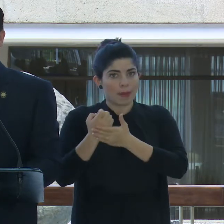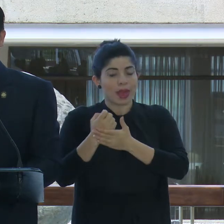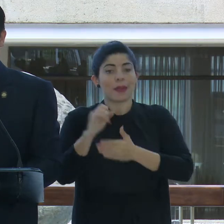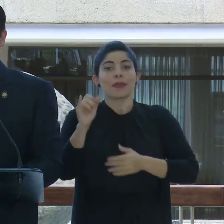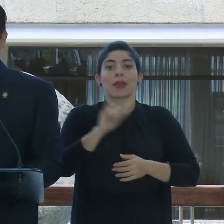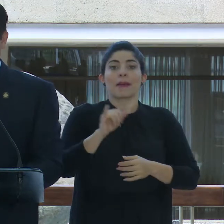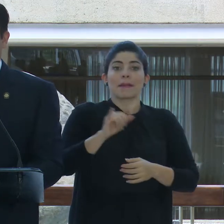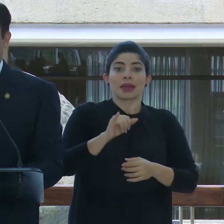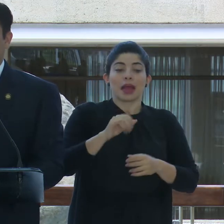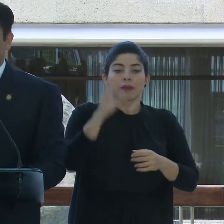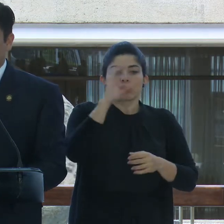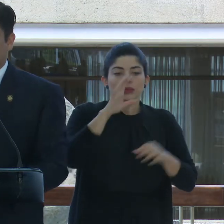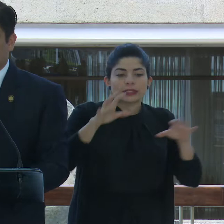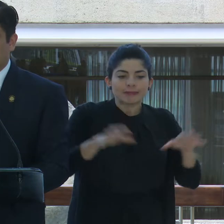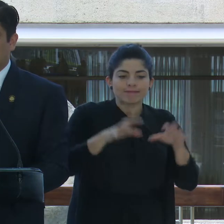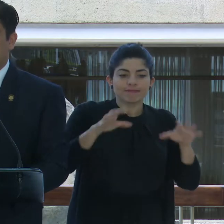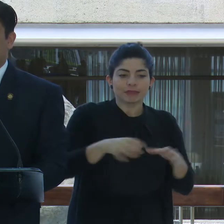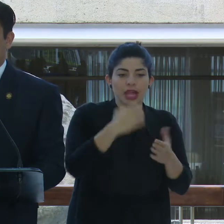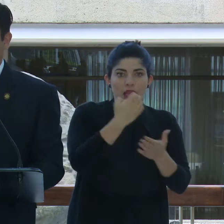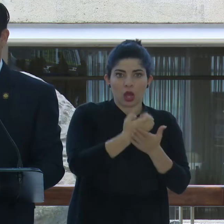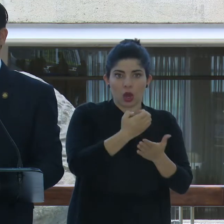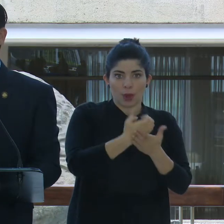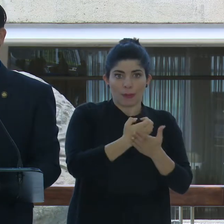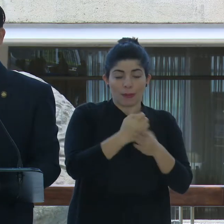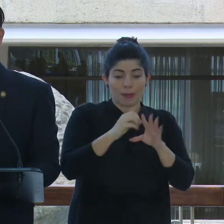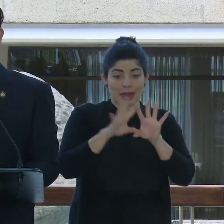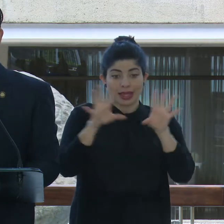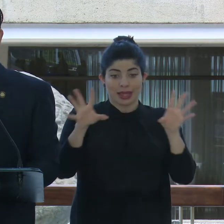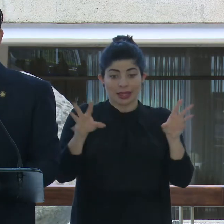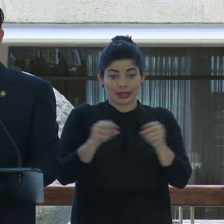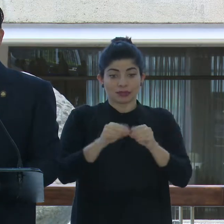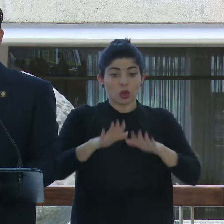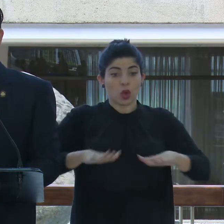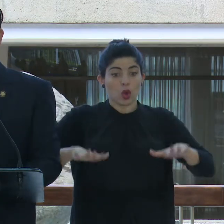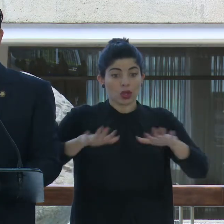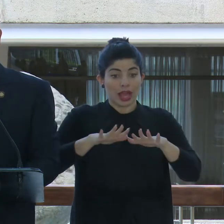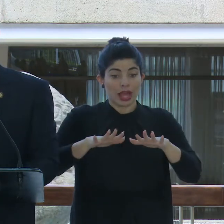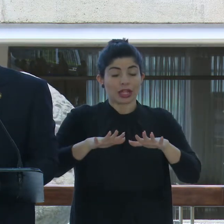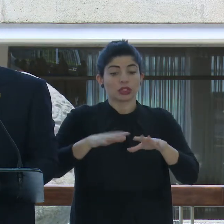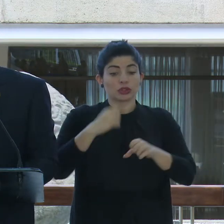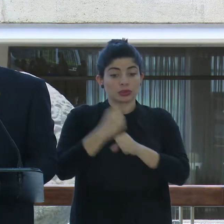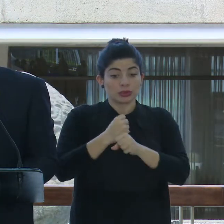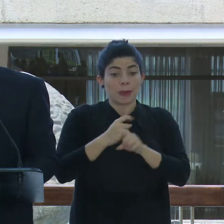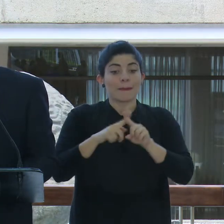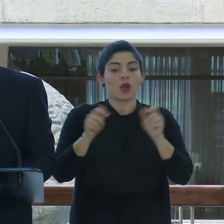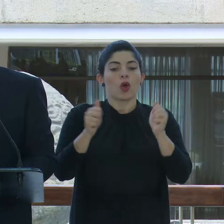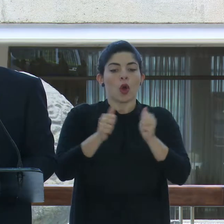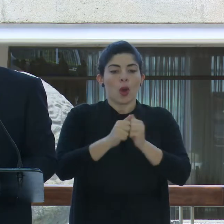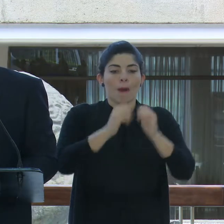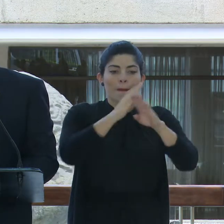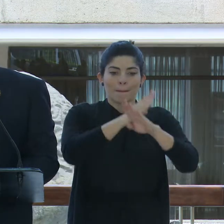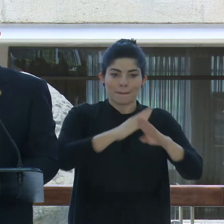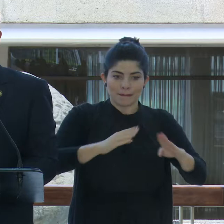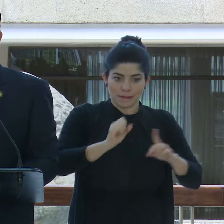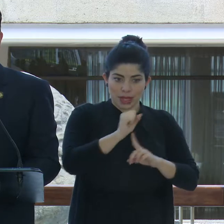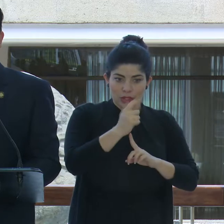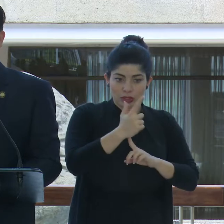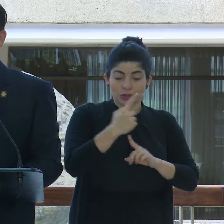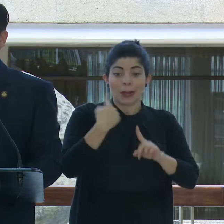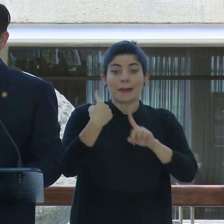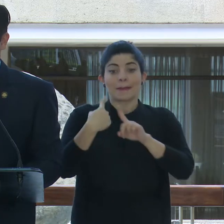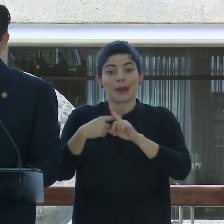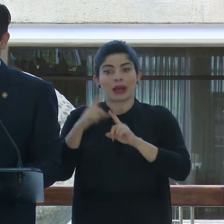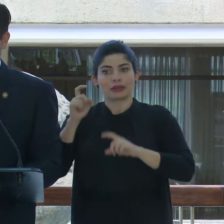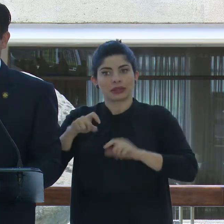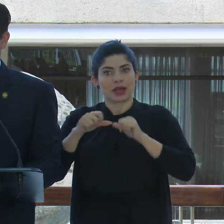generación de la reactivación de nuestra economía. Eso en un contexto de paz social y de diálogo. También